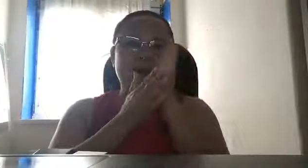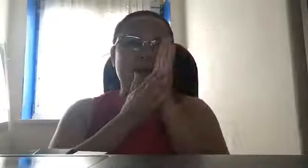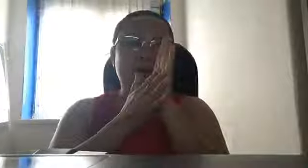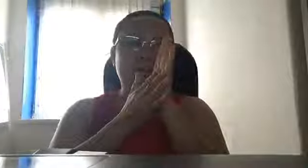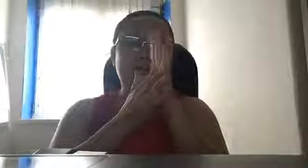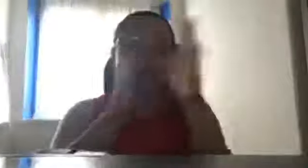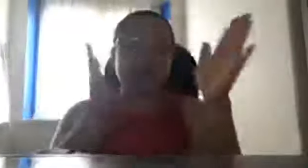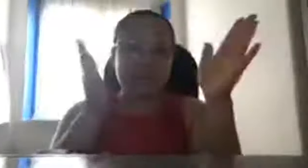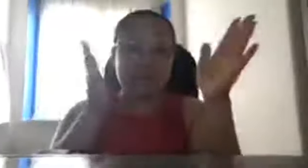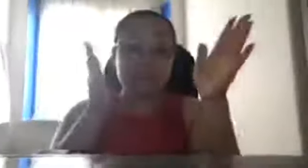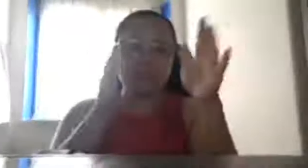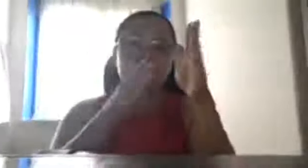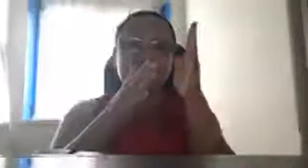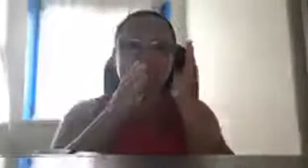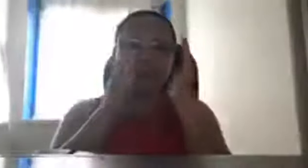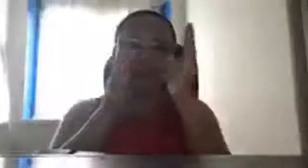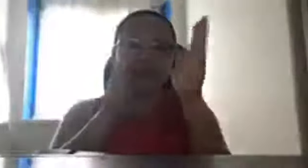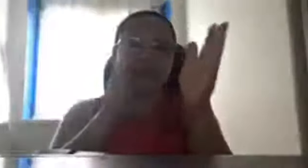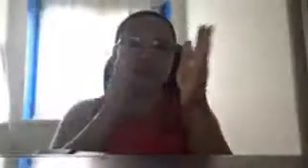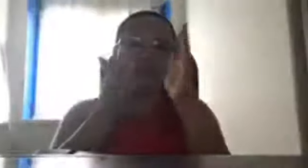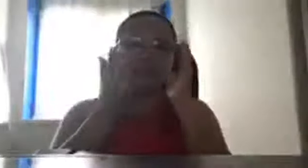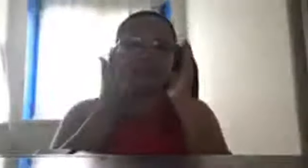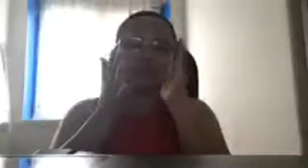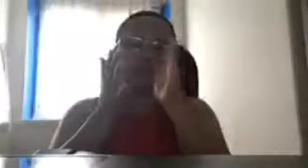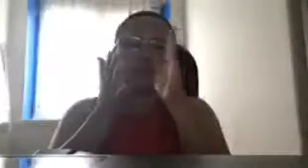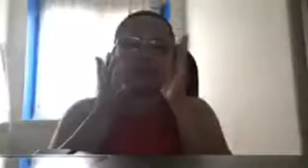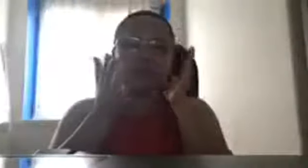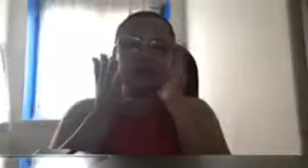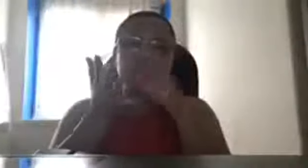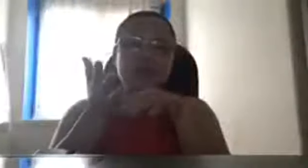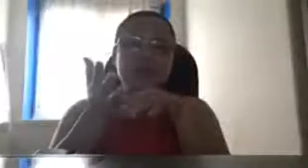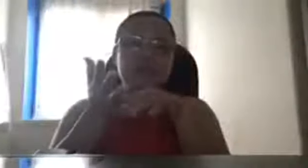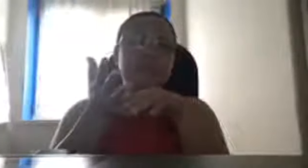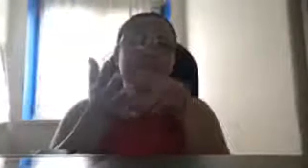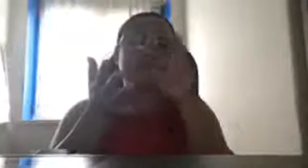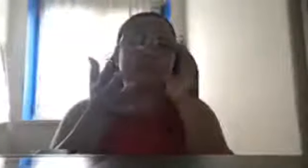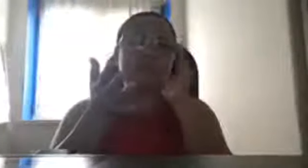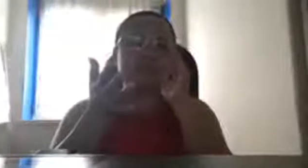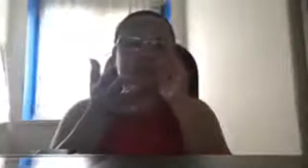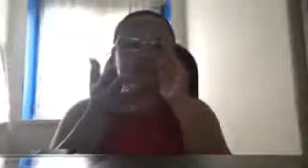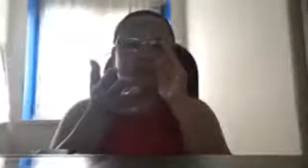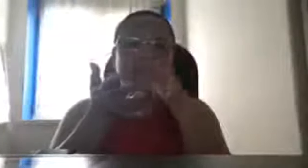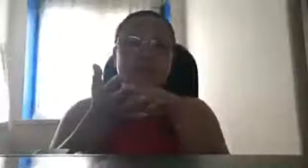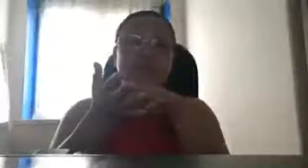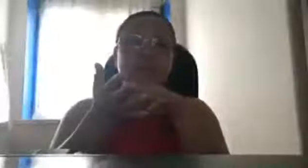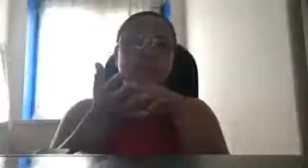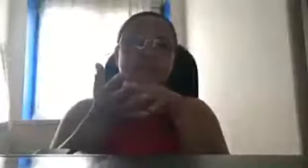free yan, to navigate, kay warship, kay economics,